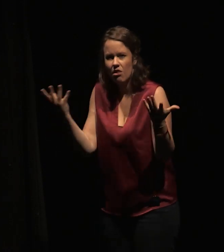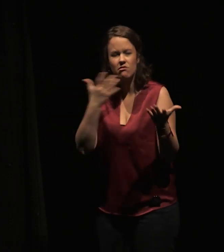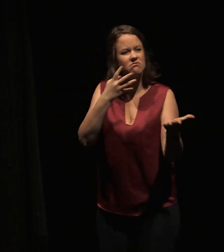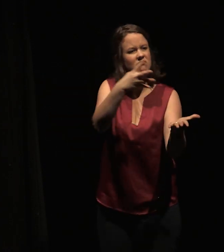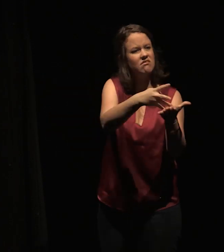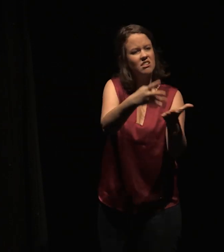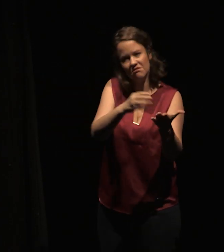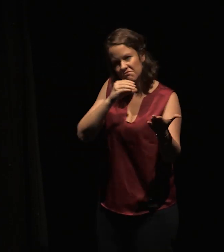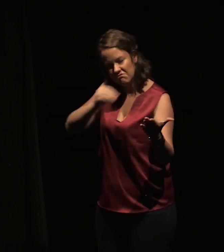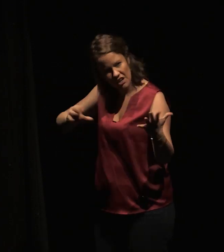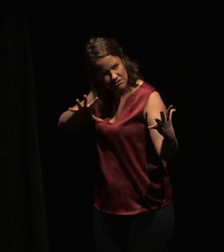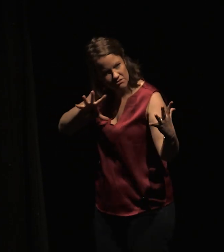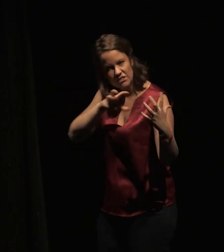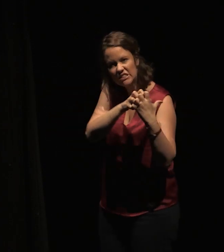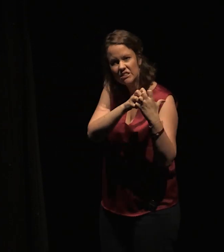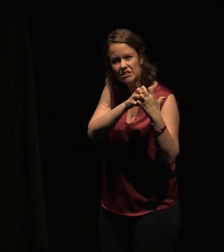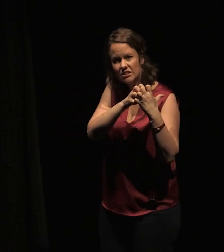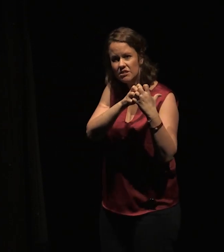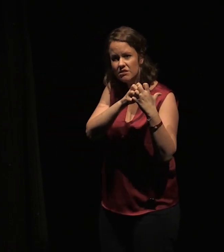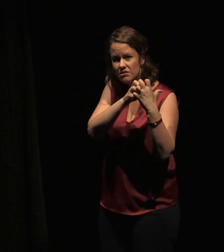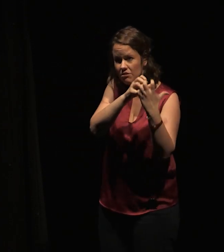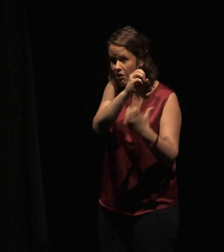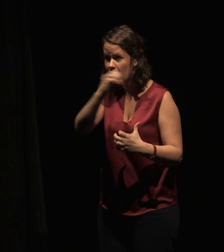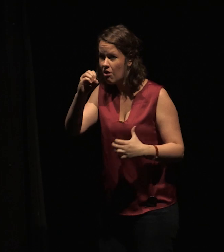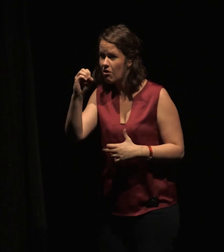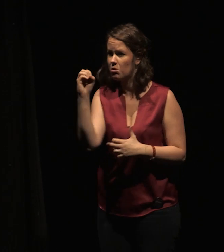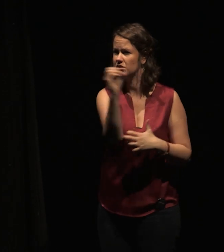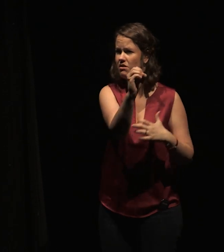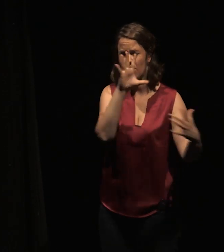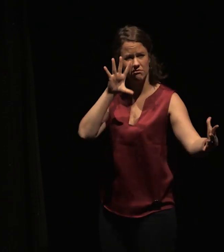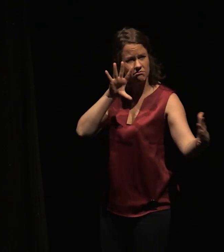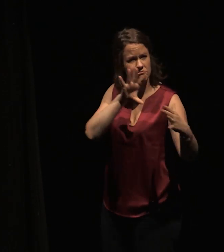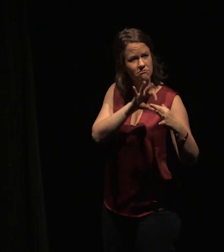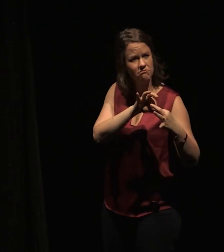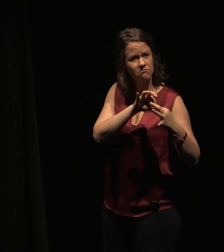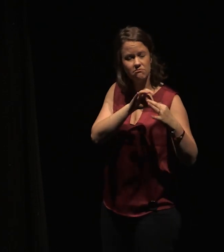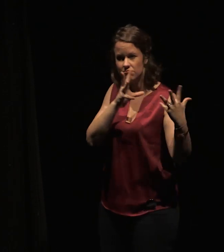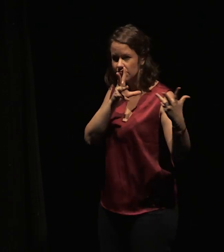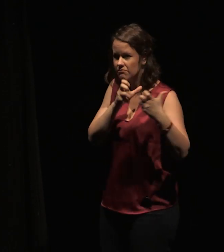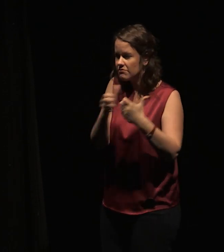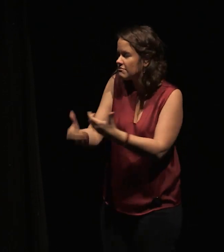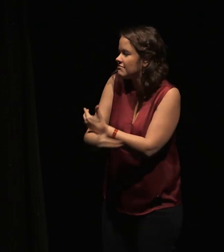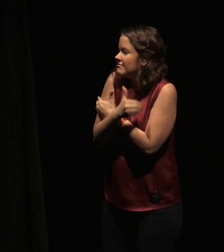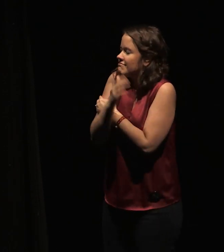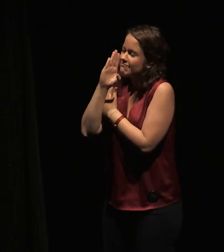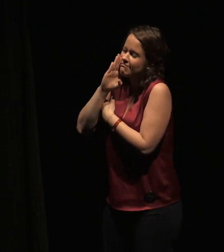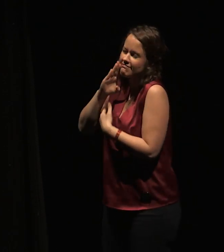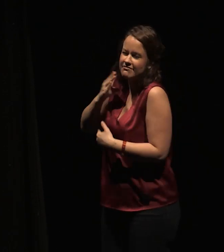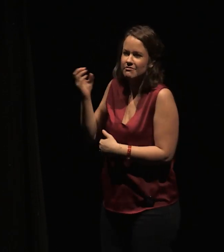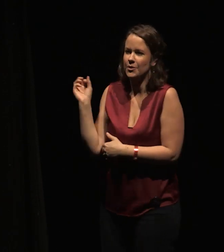Orient étreignant, un Occident. Dans le départ, vers une même essence, enlace-moi que je renaisse des paies d'Amacènes dans